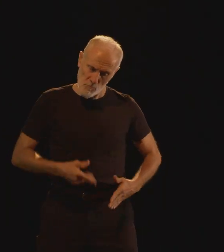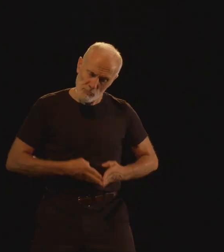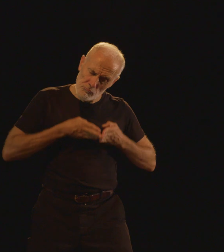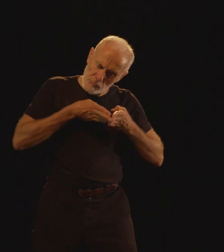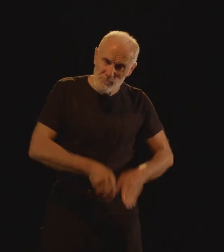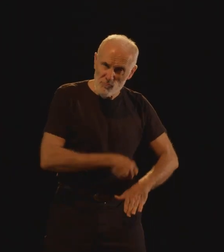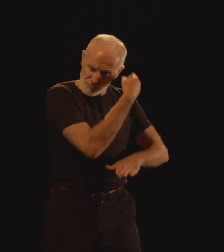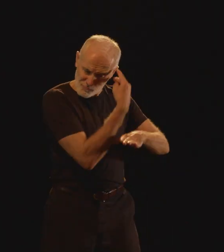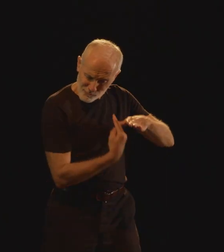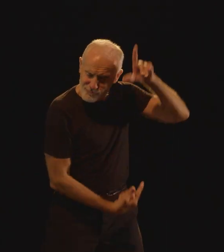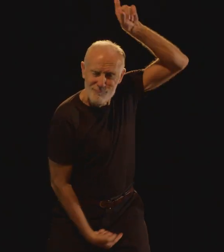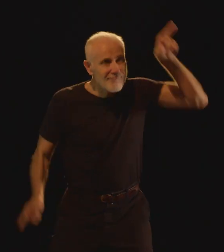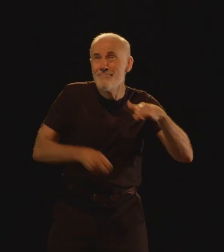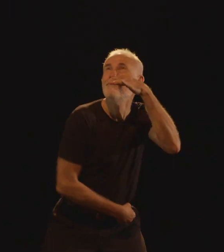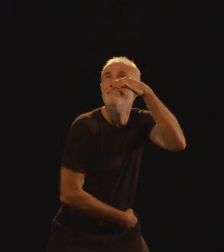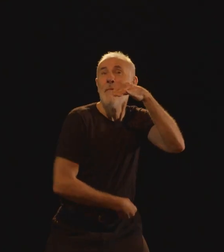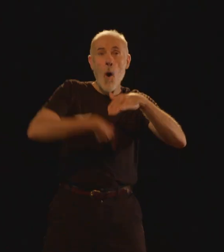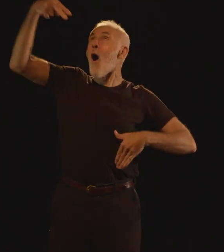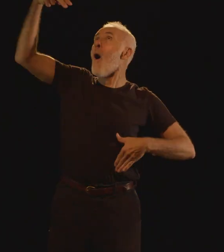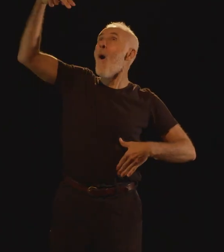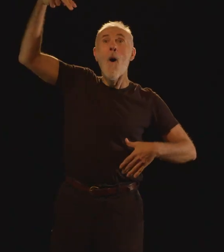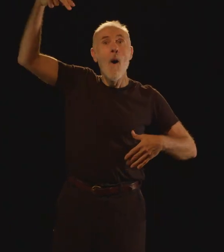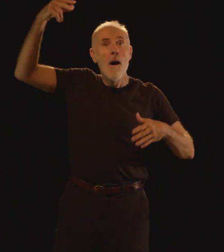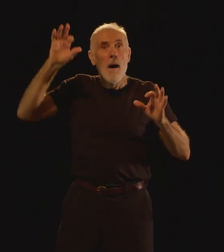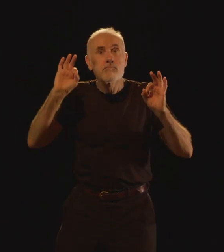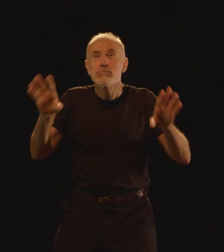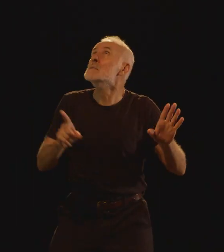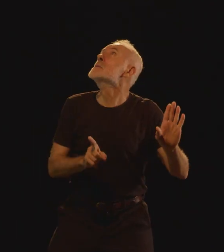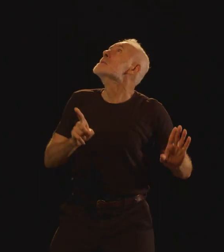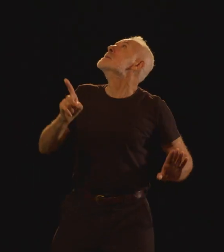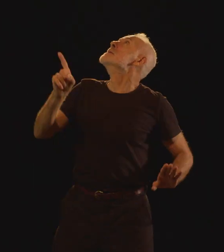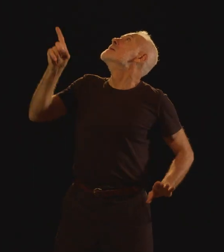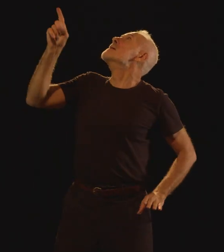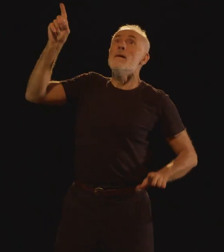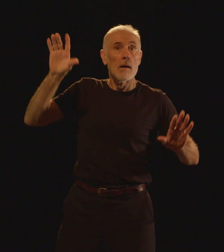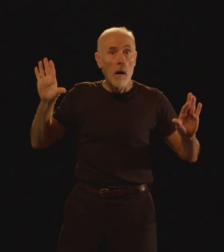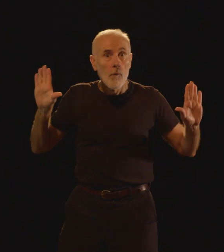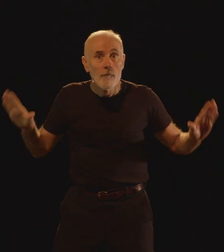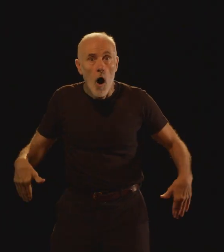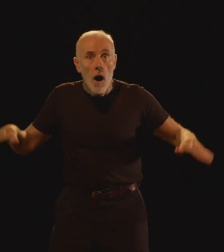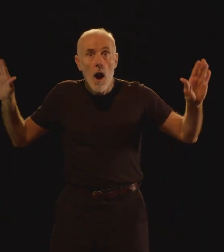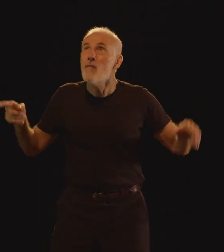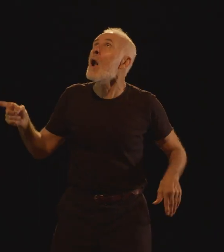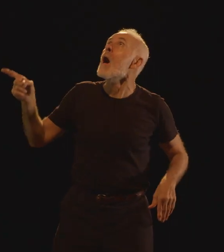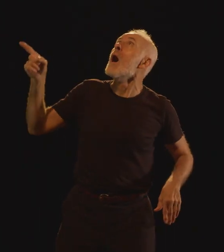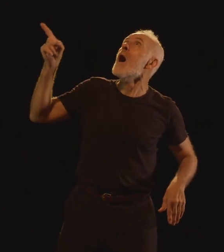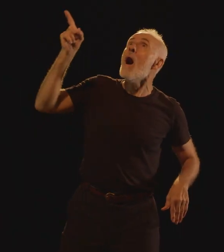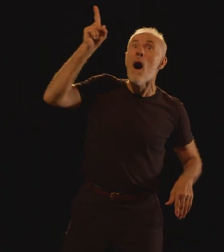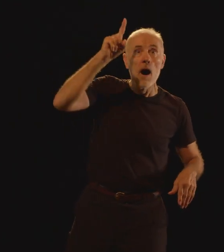Au fond du coufron se jette On doit tomber dans le ciel C'est bien volé